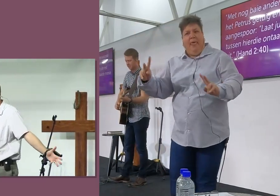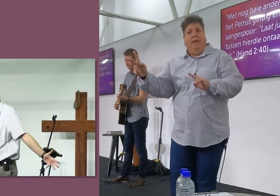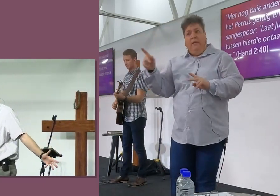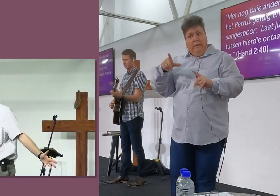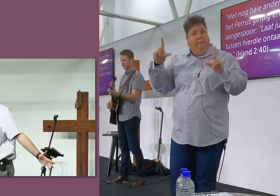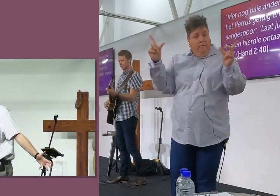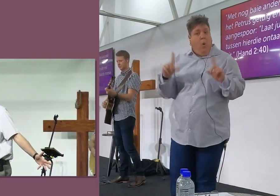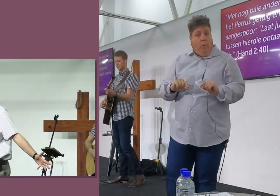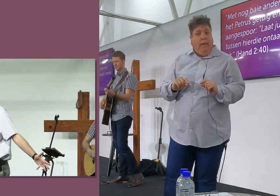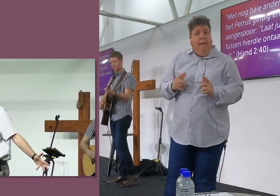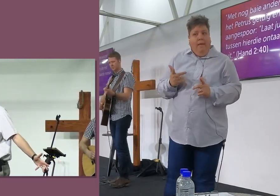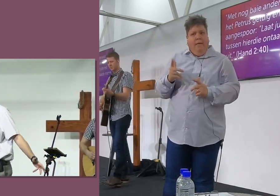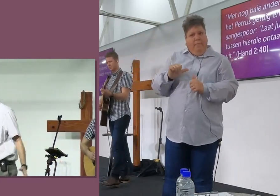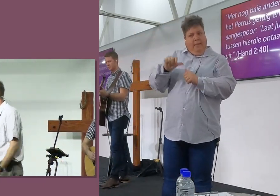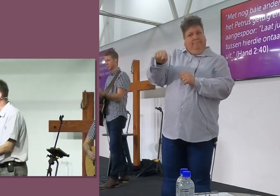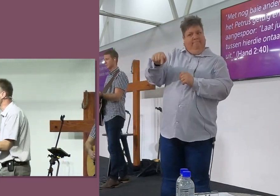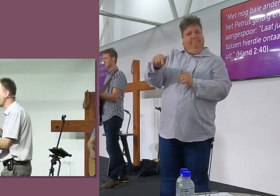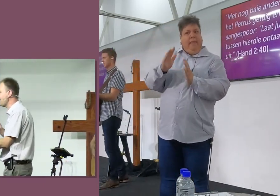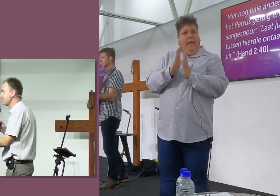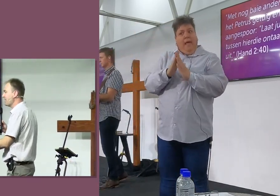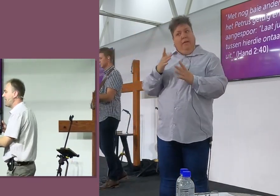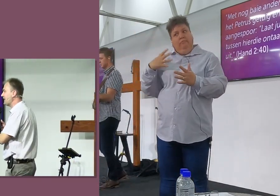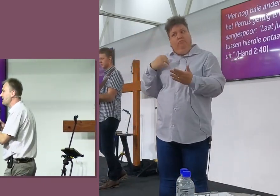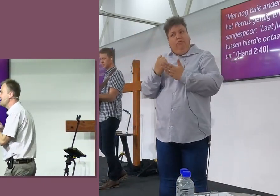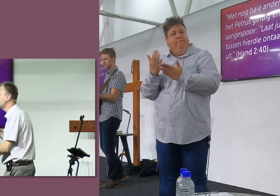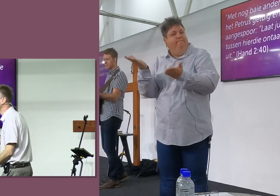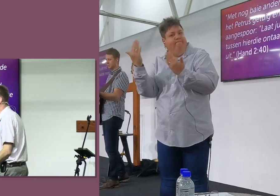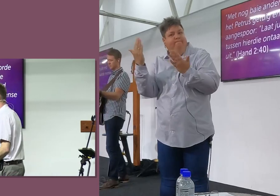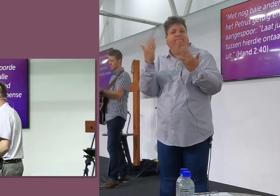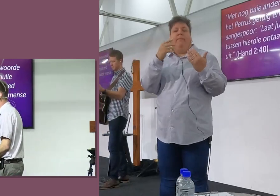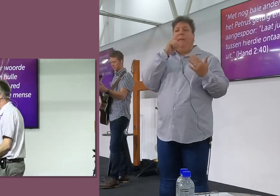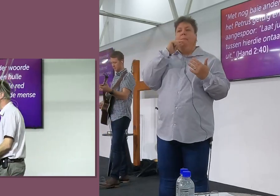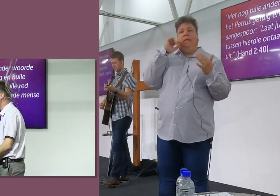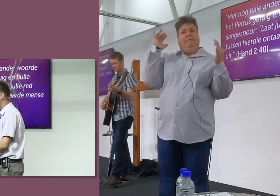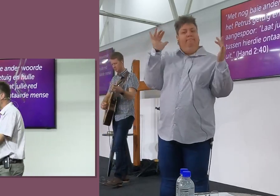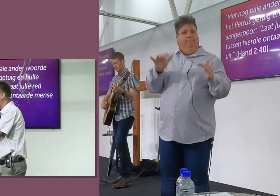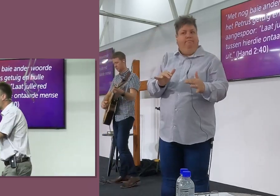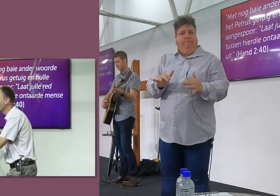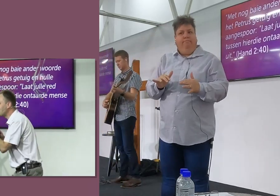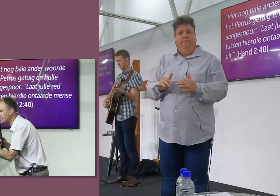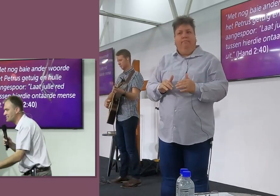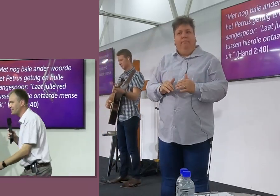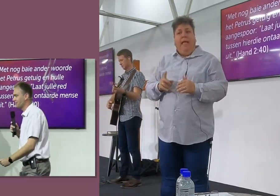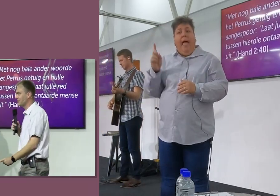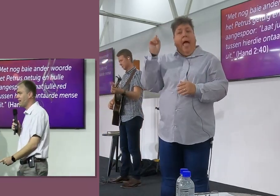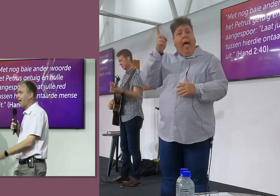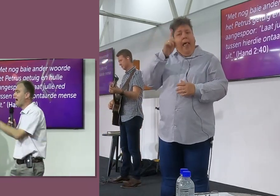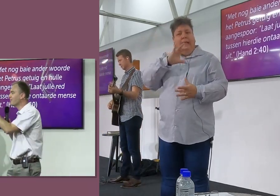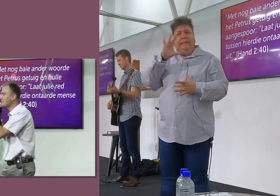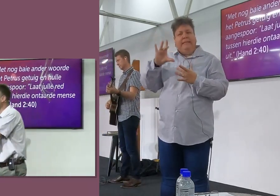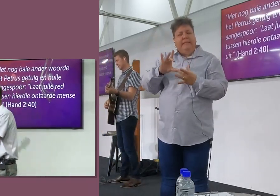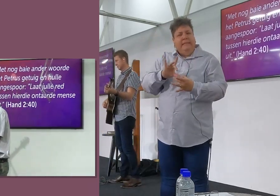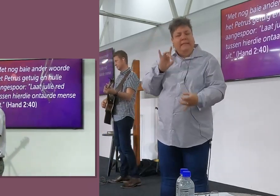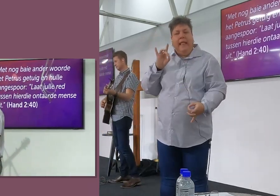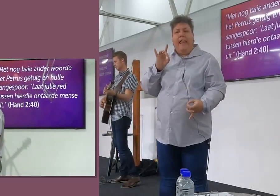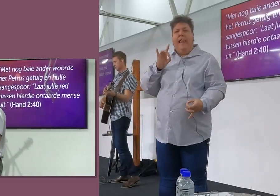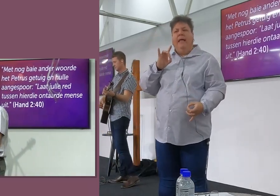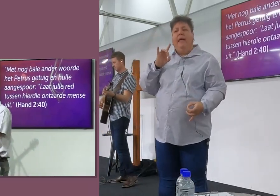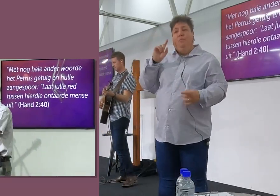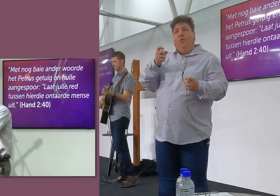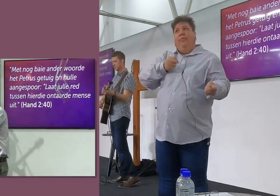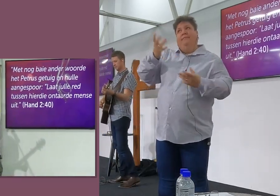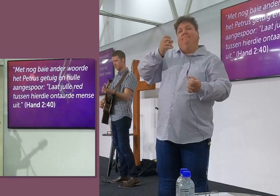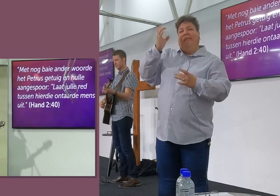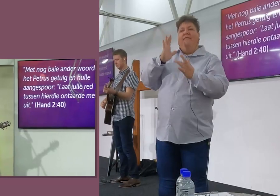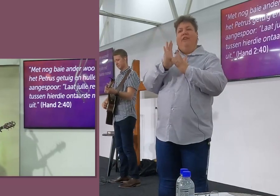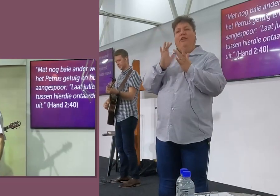Denk jy nie dit is een wonderlijke plek om te wees nie? Kan ek en jy nie kan ek en jy nie een dringendheid krij om te sê elke siel elke siel vir Jezus